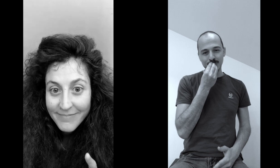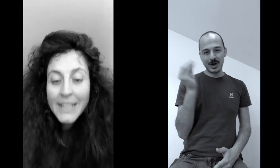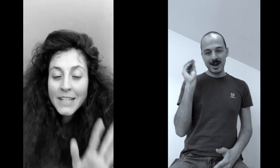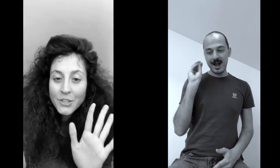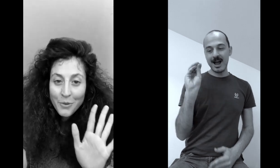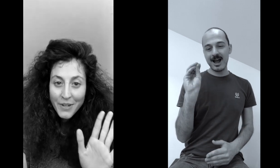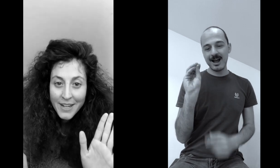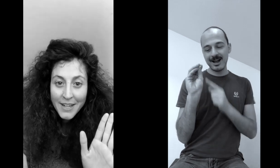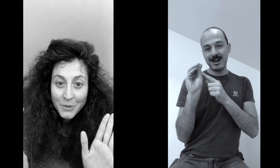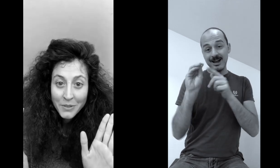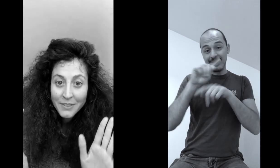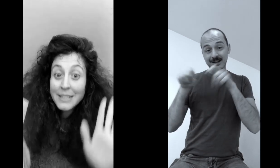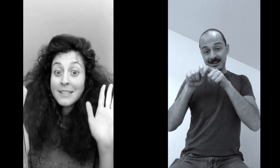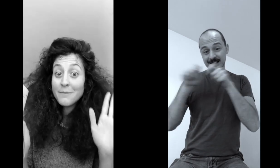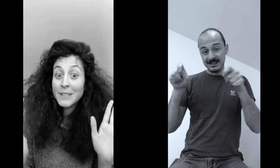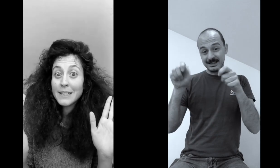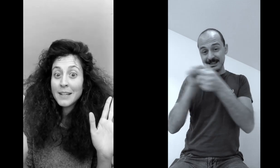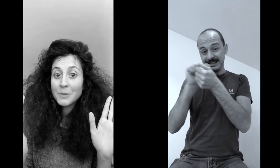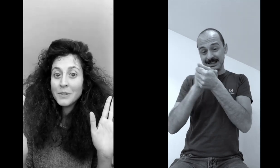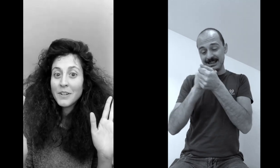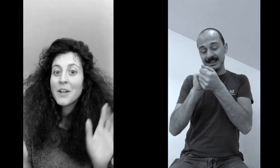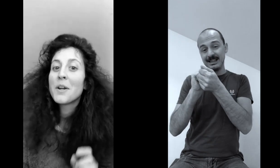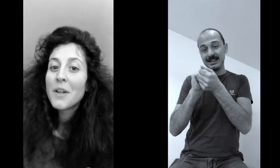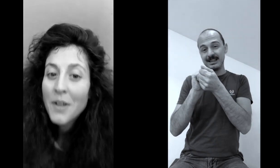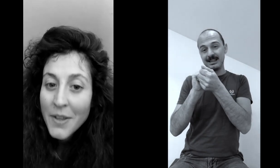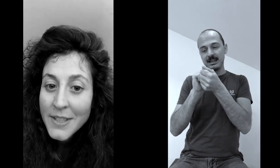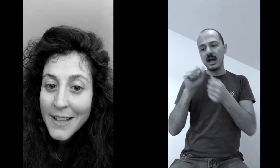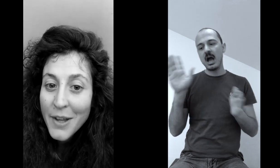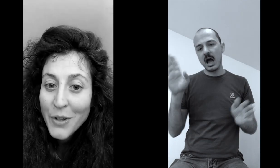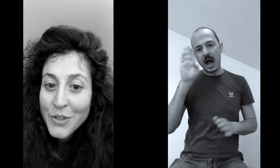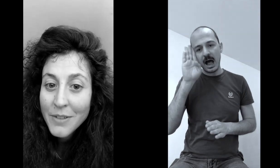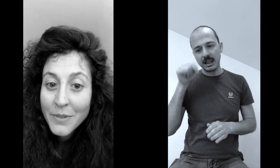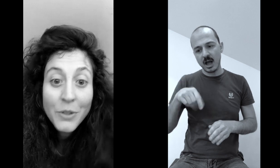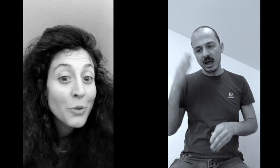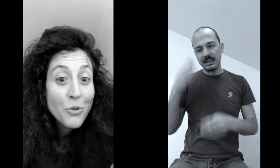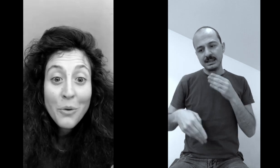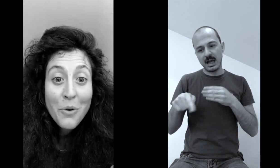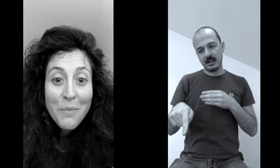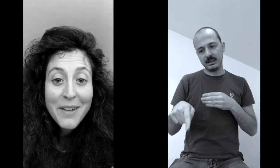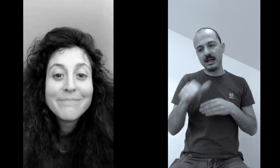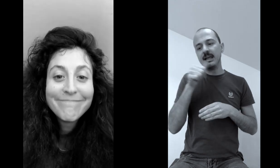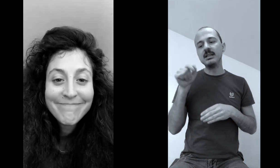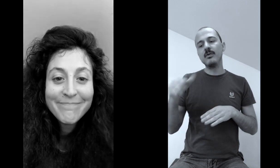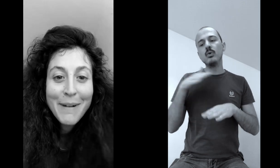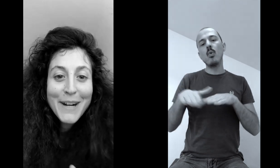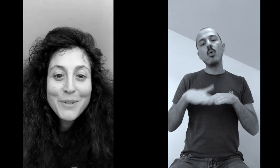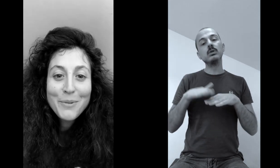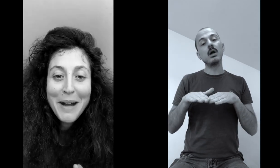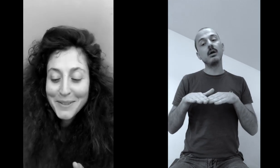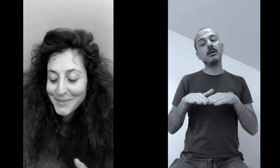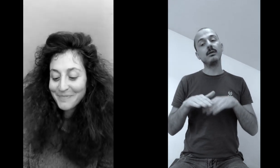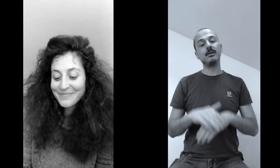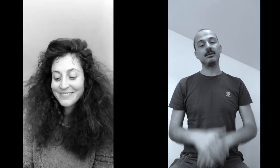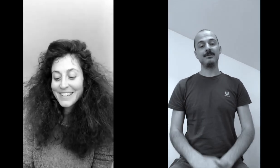incelofanato disinfettato scade oggi non so come ma va